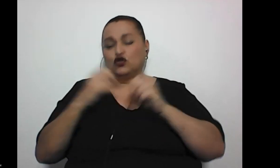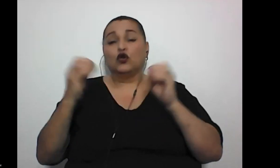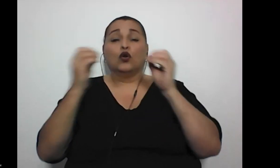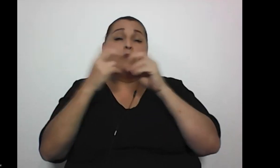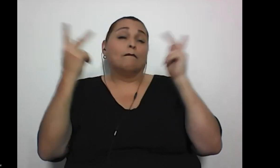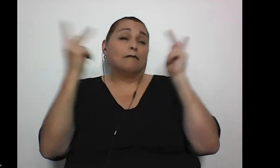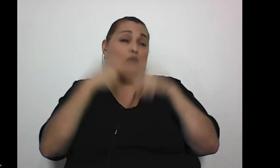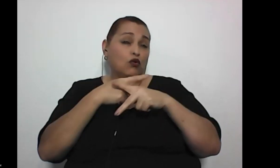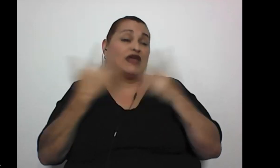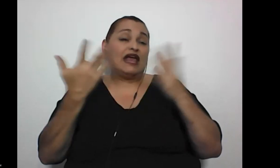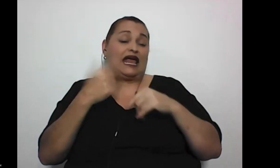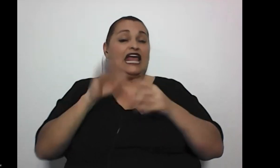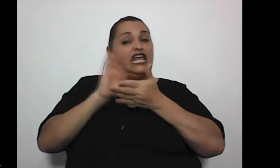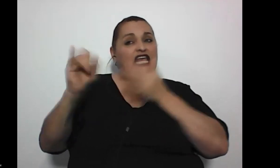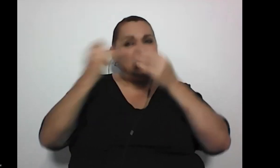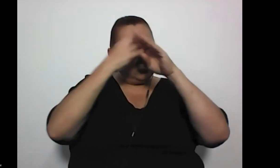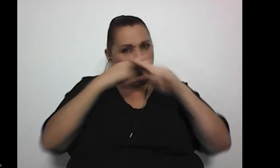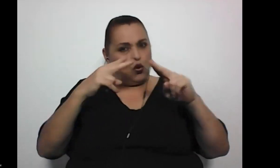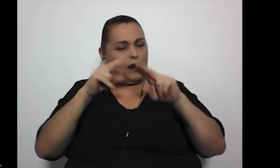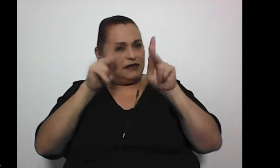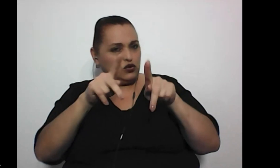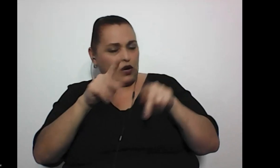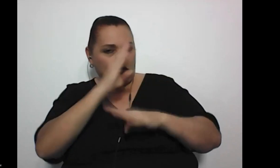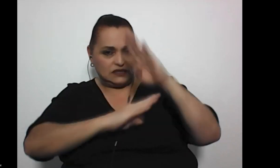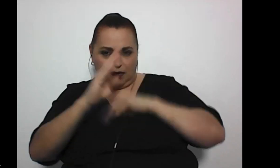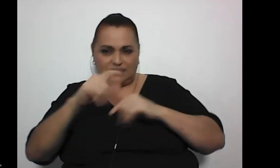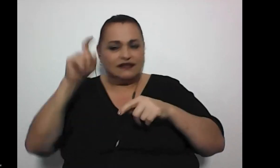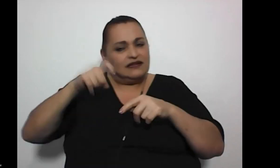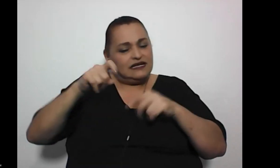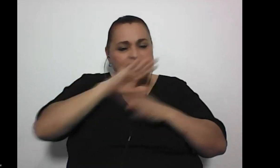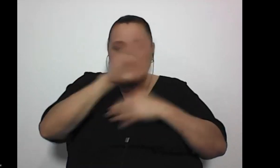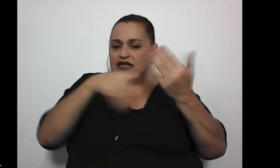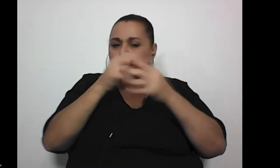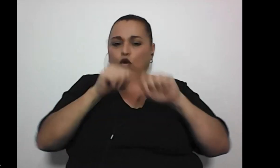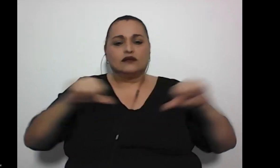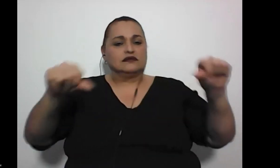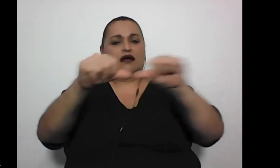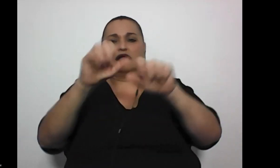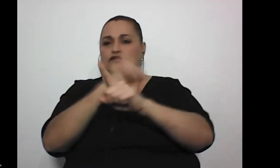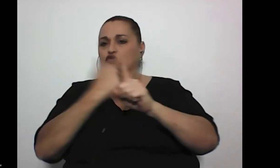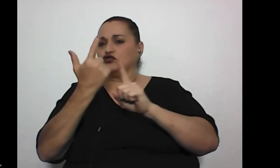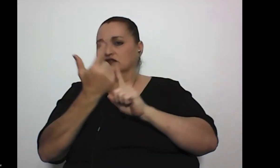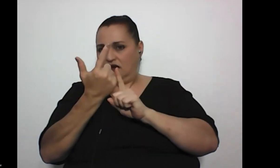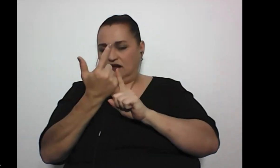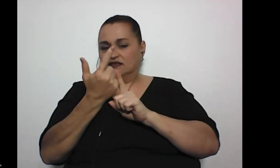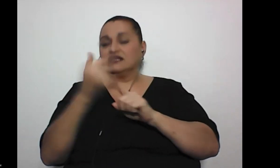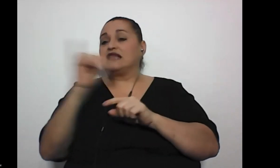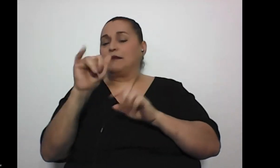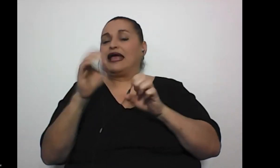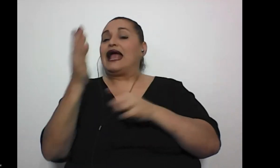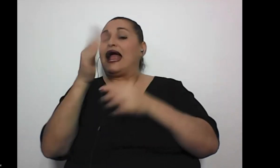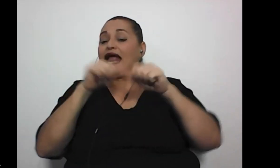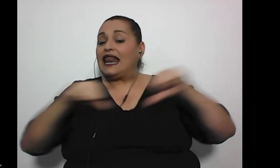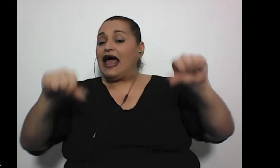ignorar a la persona con discapacidad y sus necesidades en todos los ámbitos sociales sobre todo el educativo